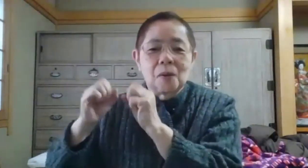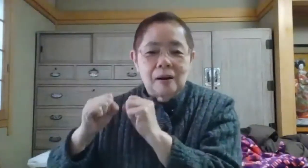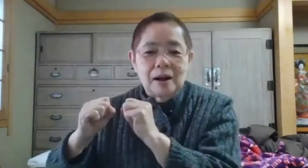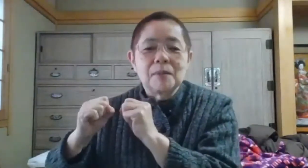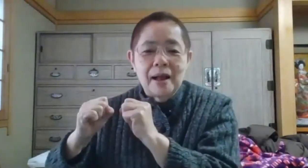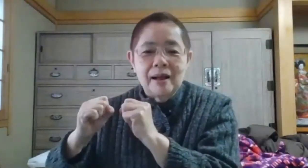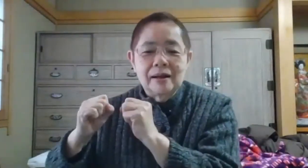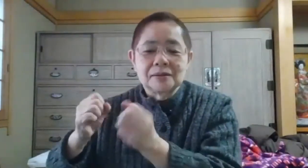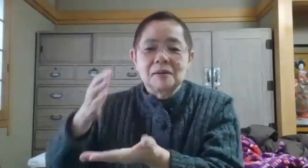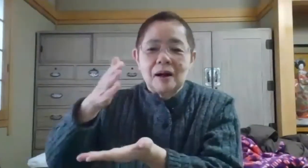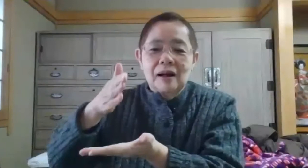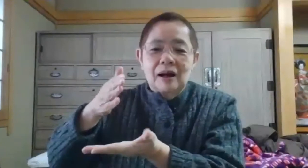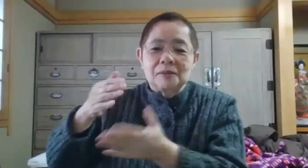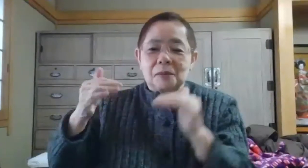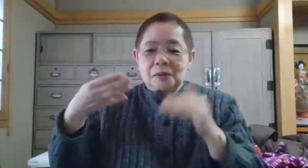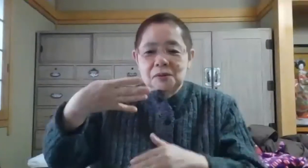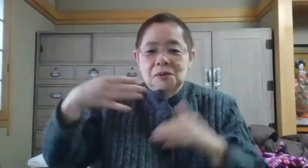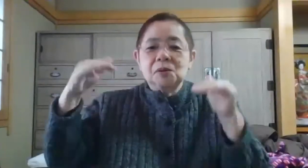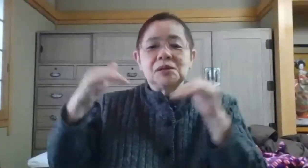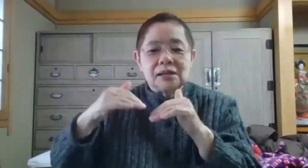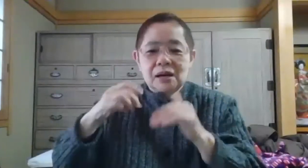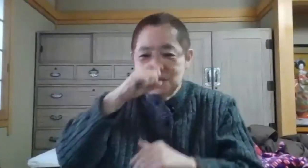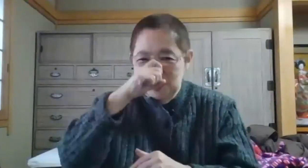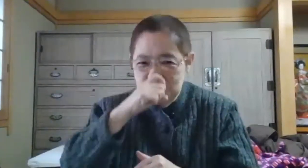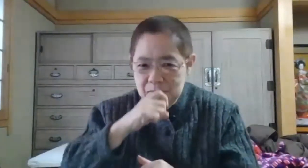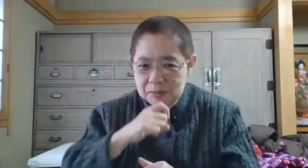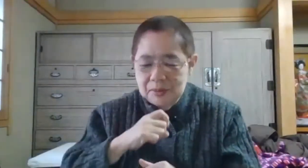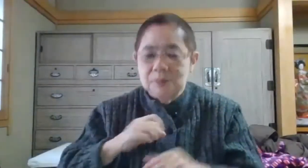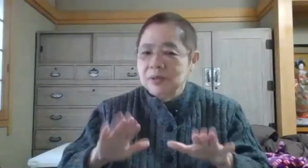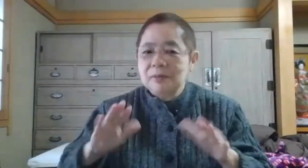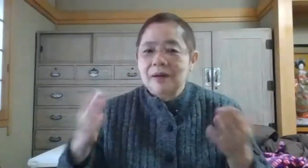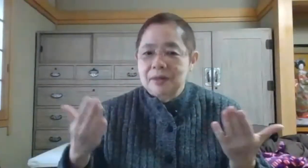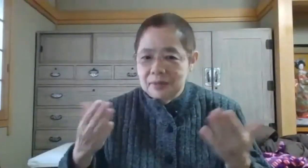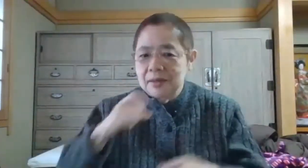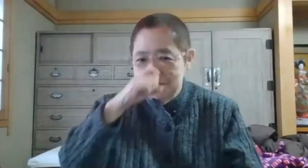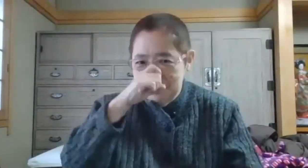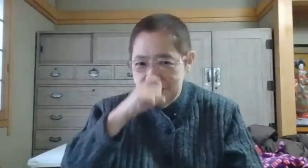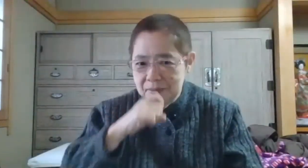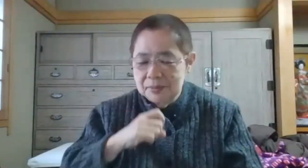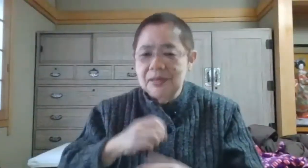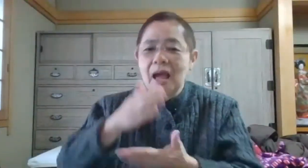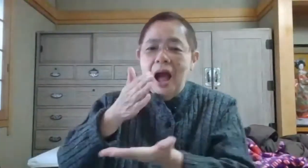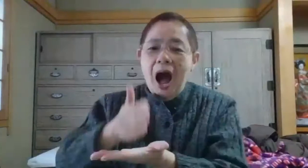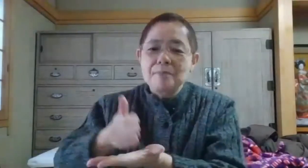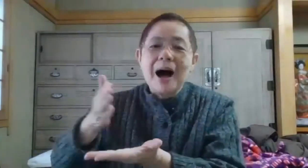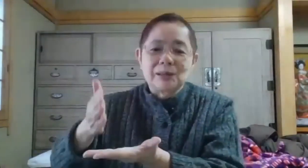構えそれは四谷にある古い今はありません古いアパート